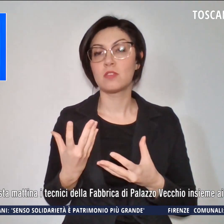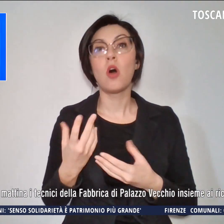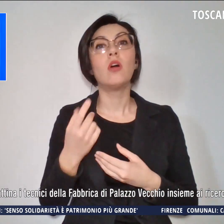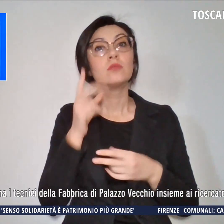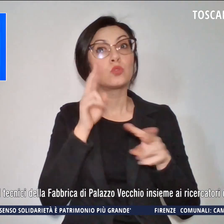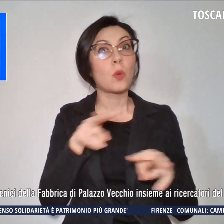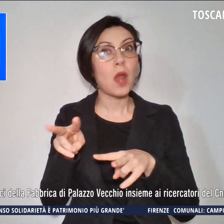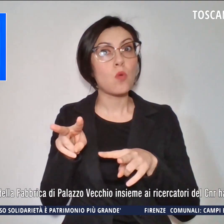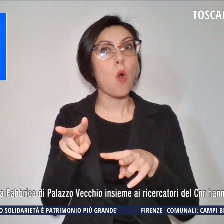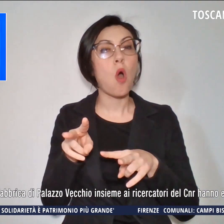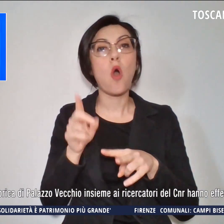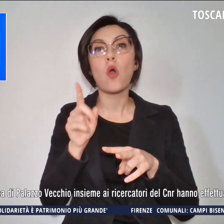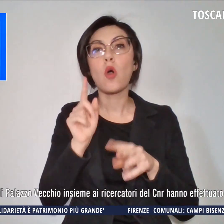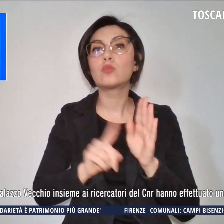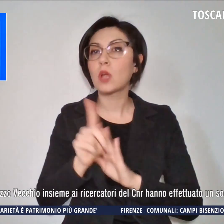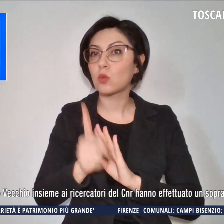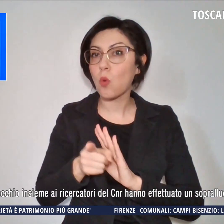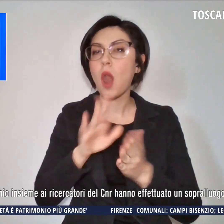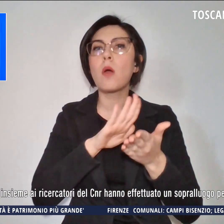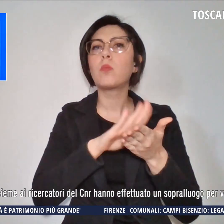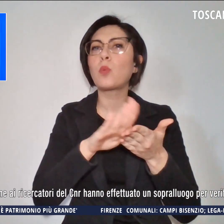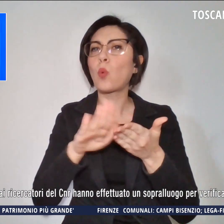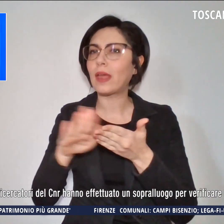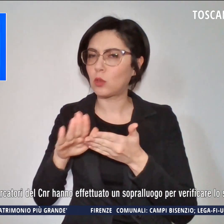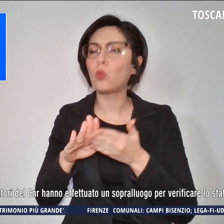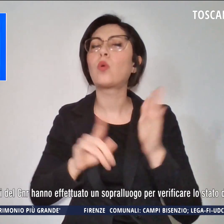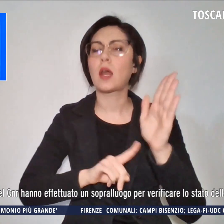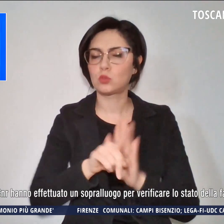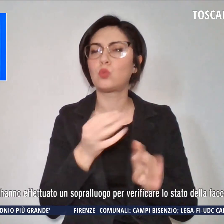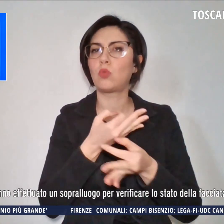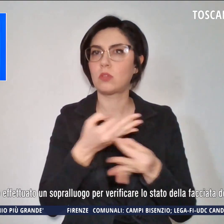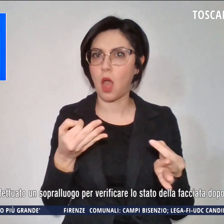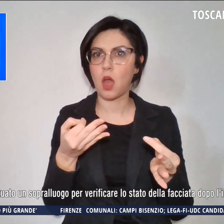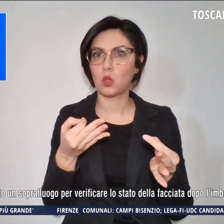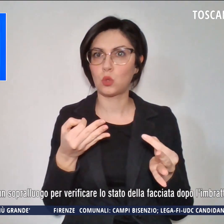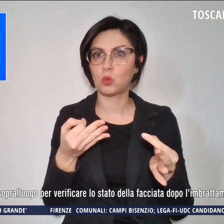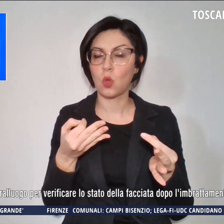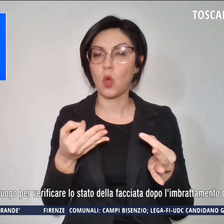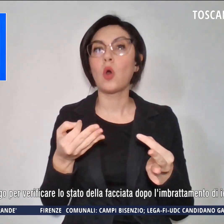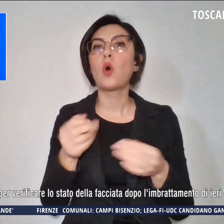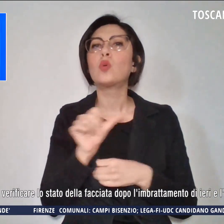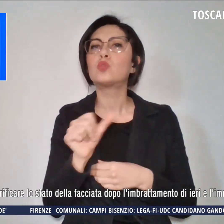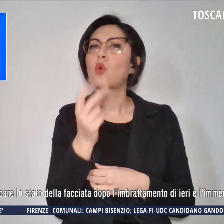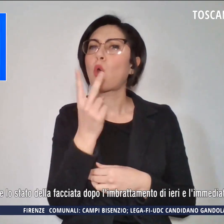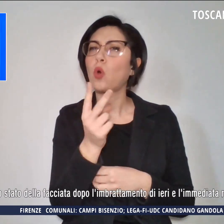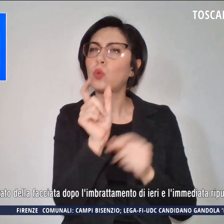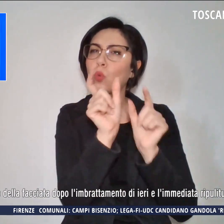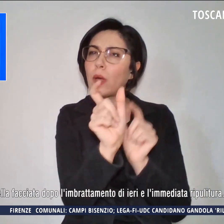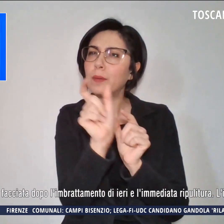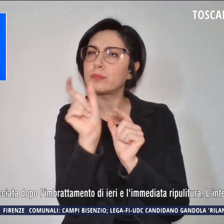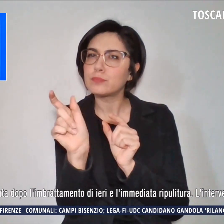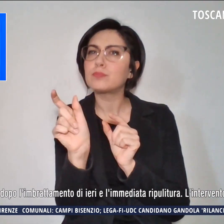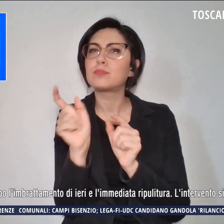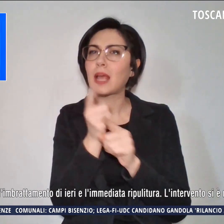la ripulitura è stata efficace e che ci sono solo due piccoli residui da